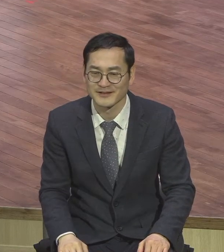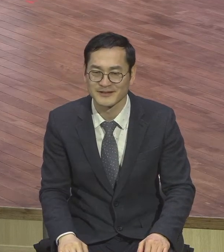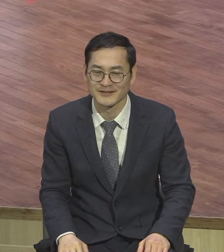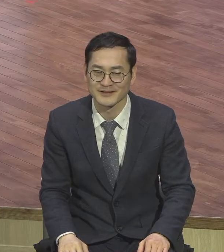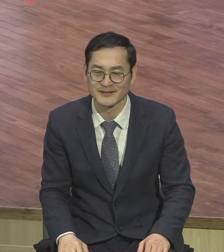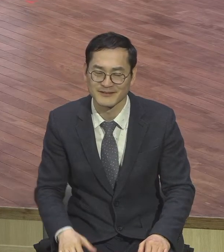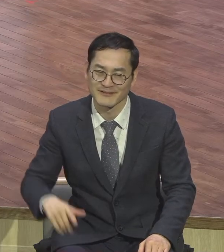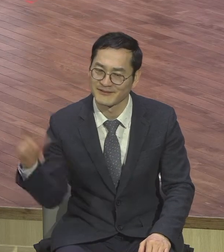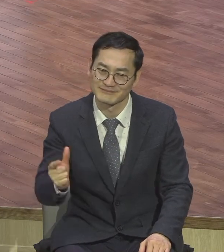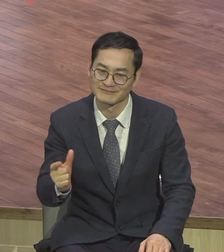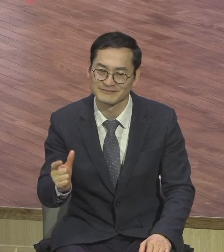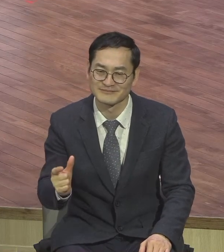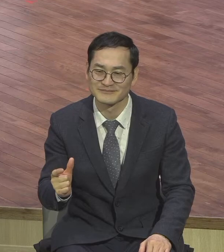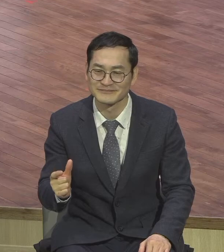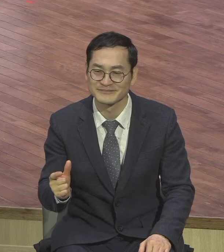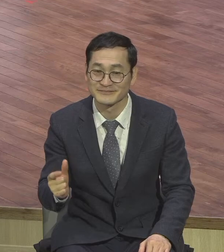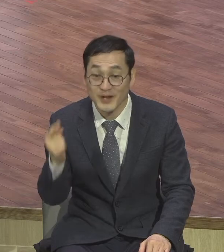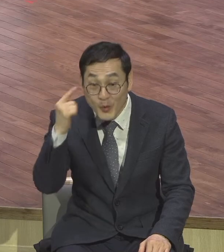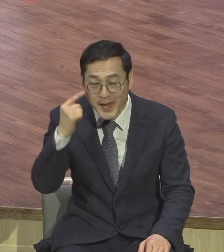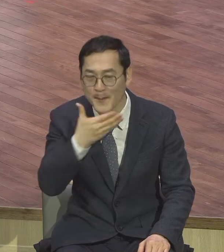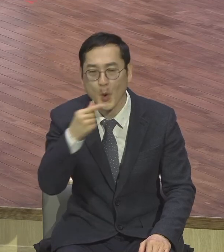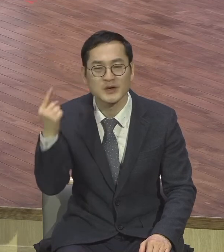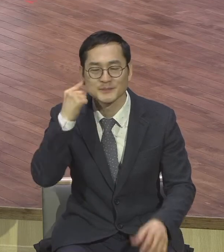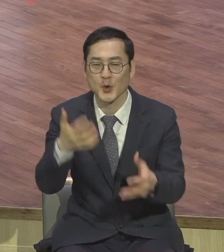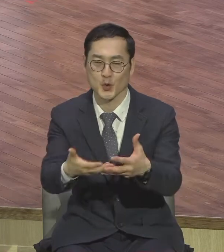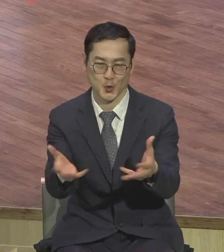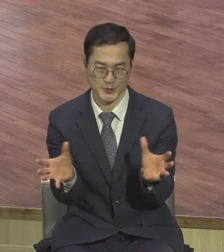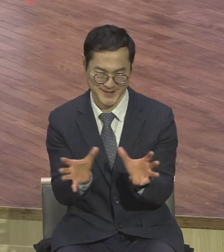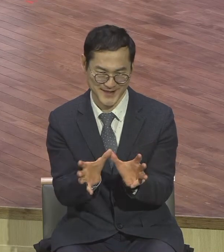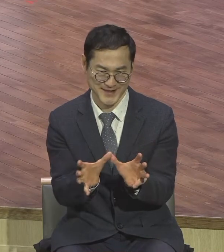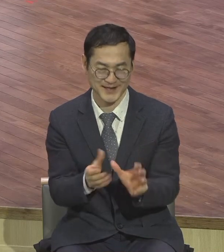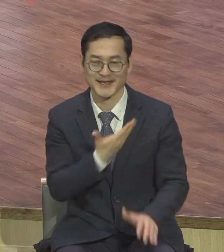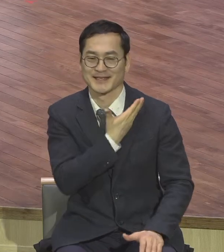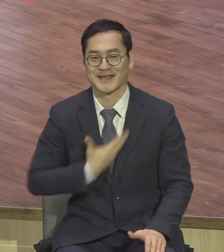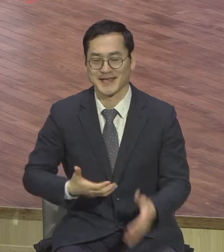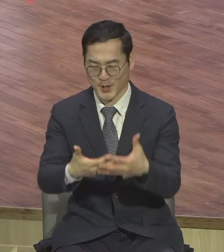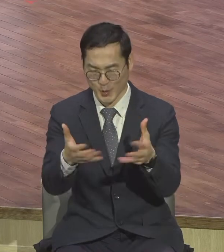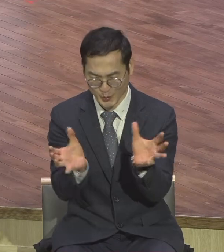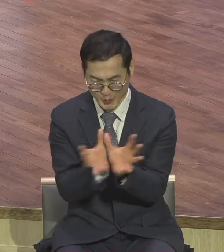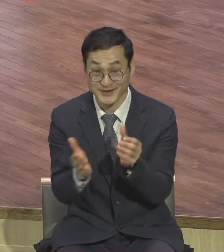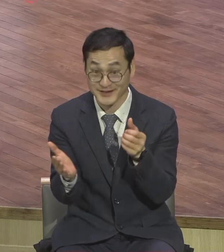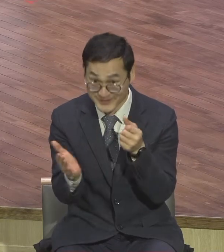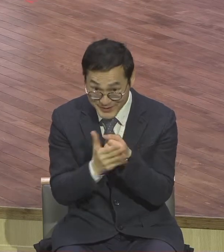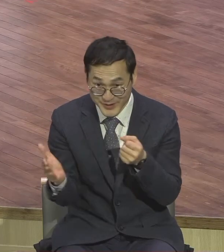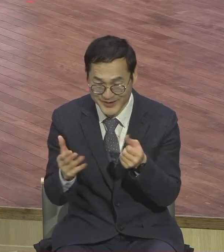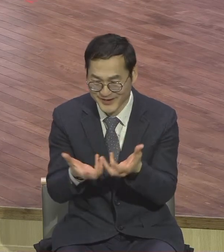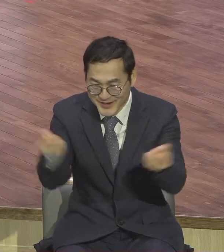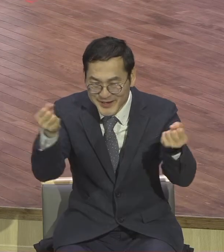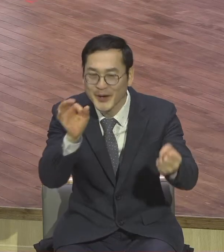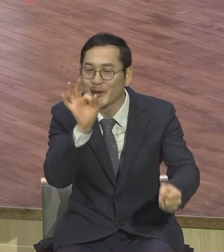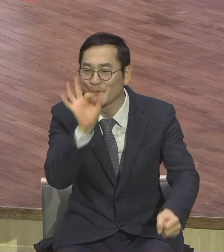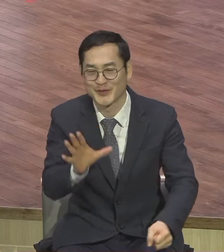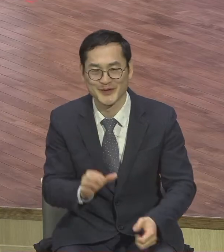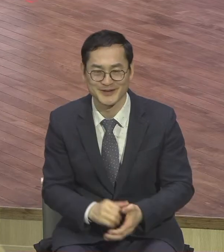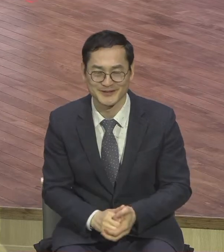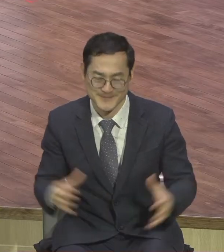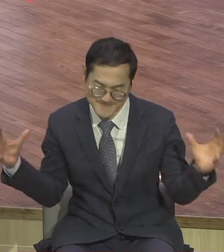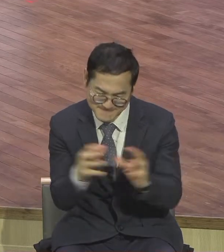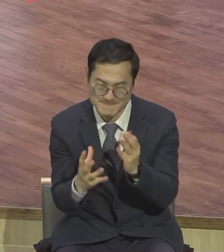보금공동체 제작공동체이기 때문에 아멘 절대 안 됩니다 해보세요 되는가 그래서 우리 교회는 각 부서